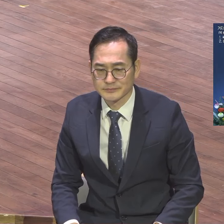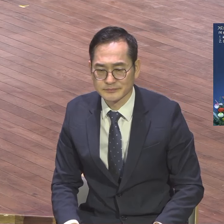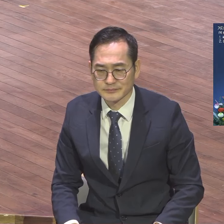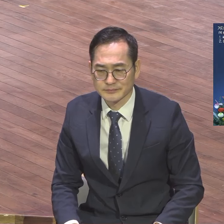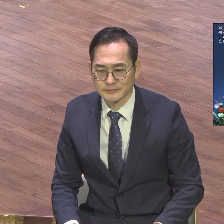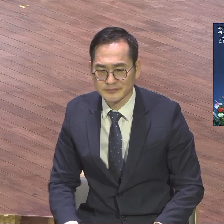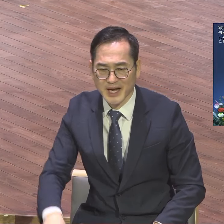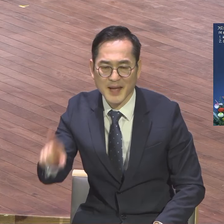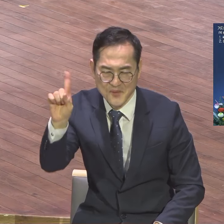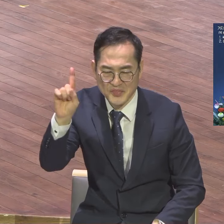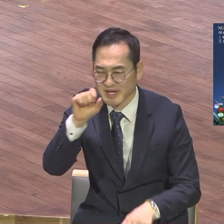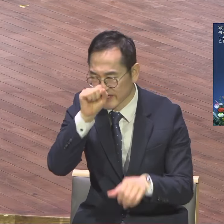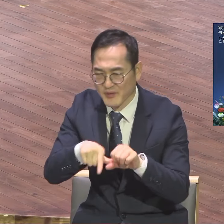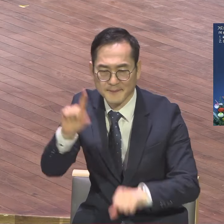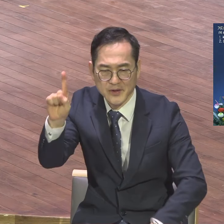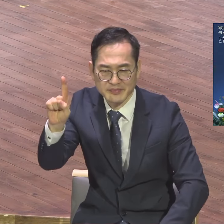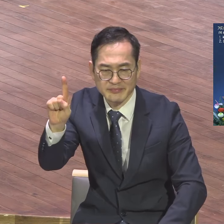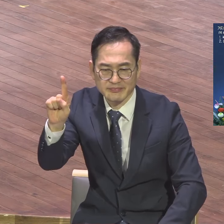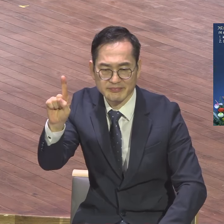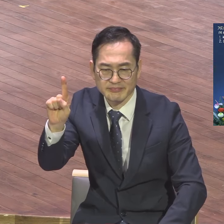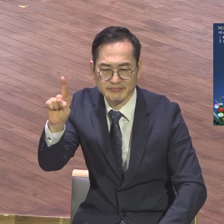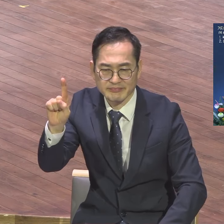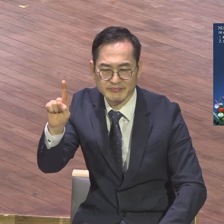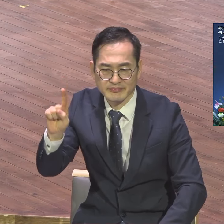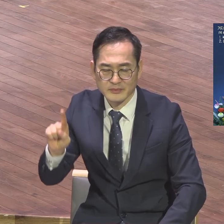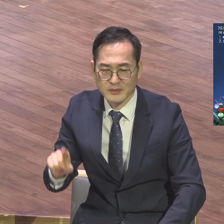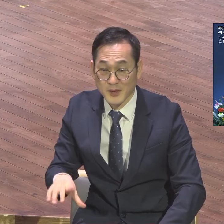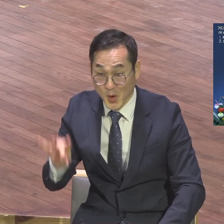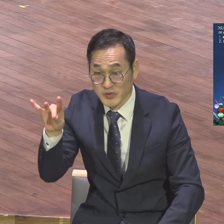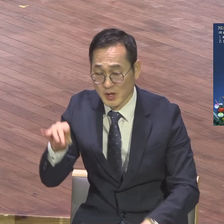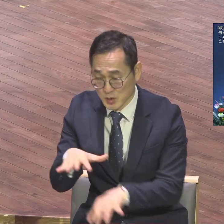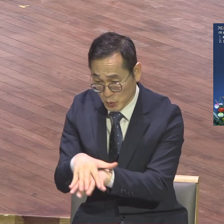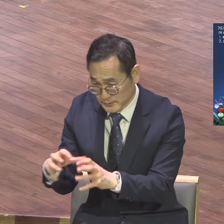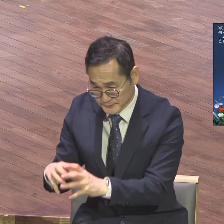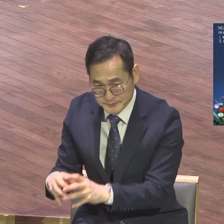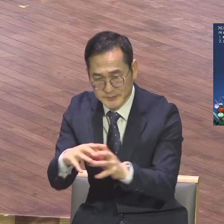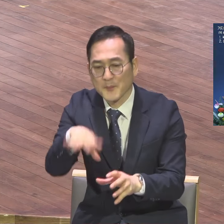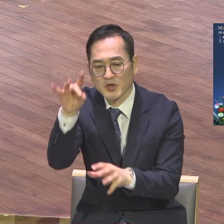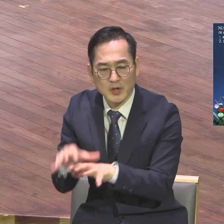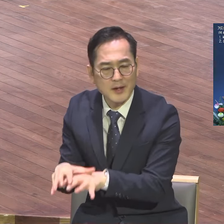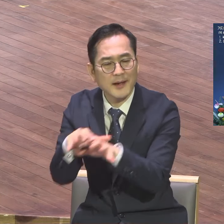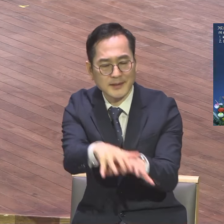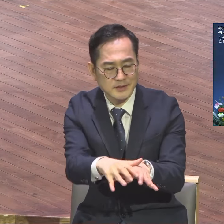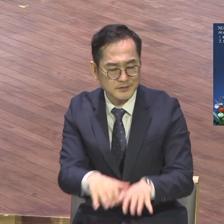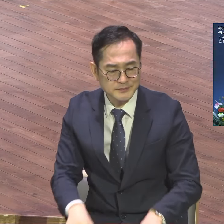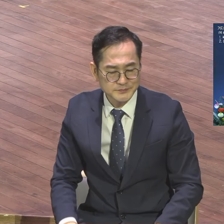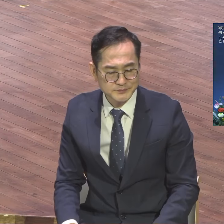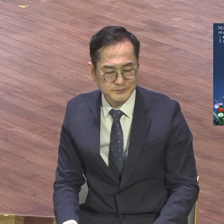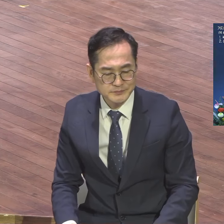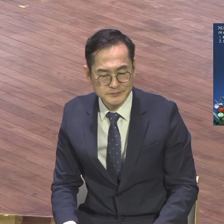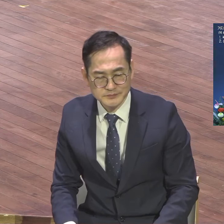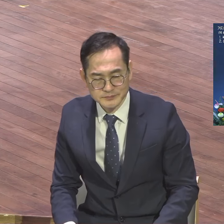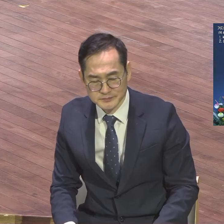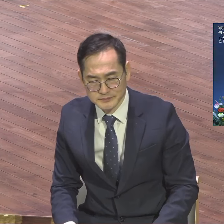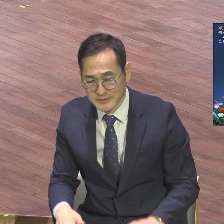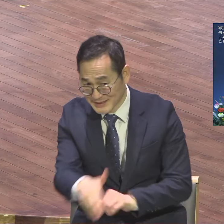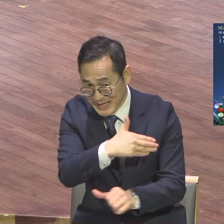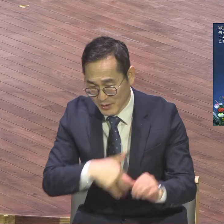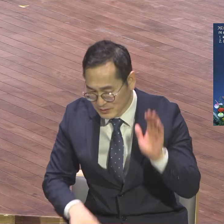선발대 간 거예요 갔는데 보고 내내 하겠지만 내가 간 줄 들어보니까 생각보다 그렇게